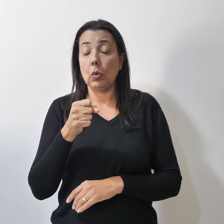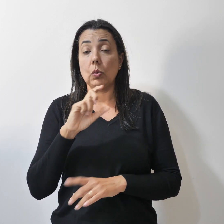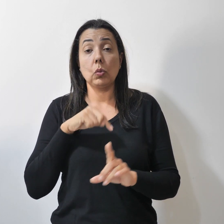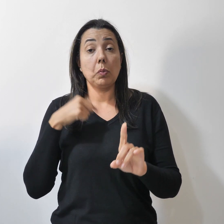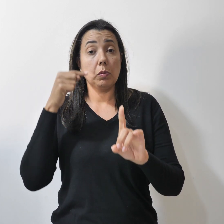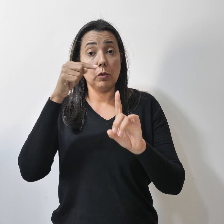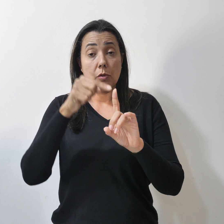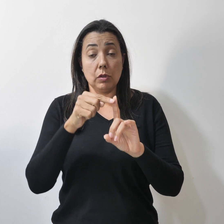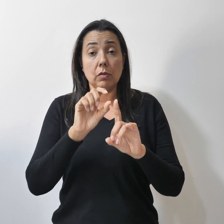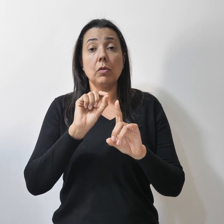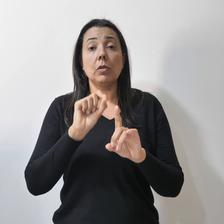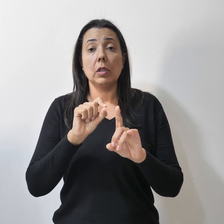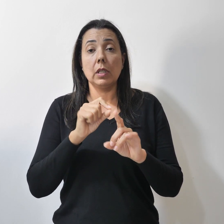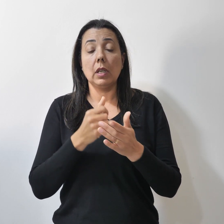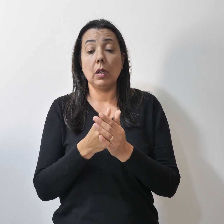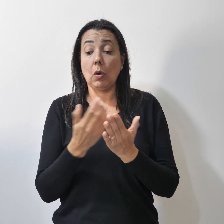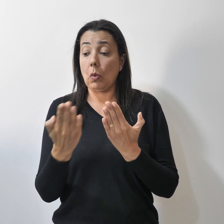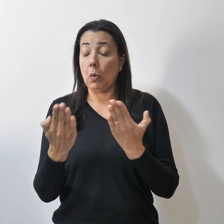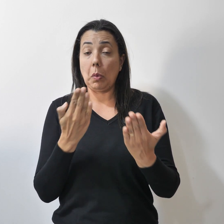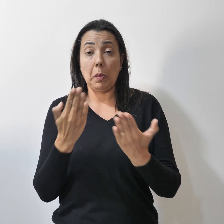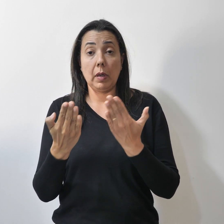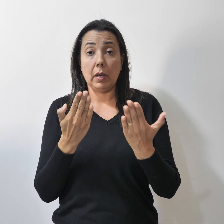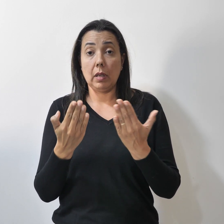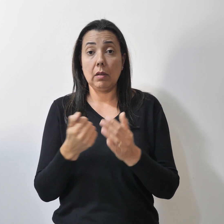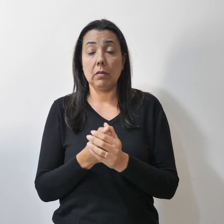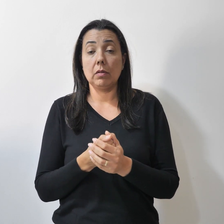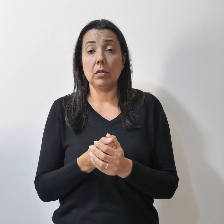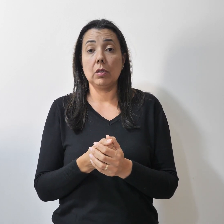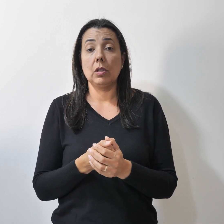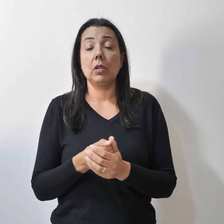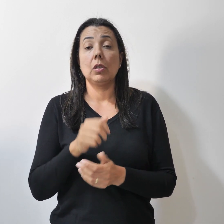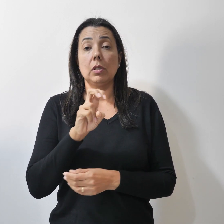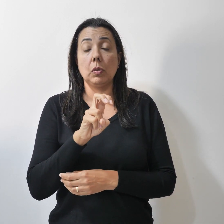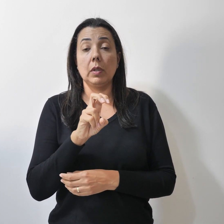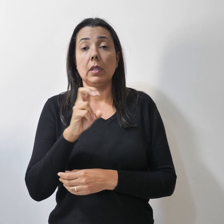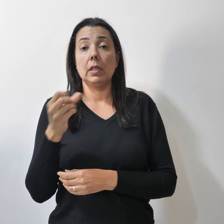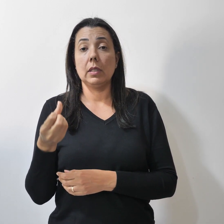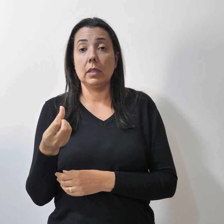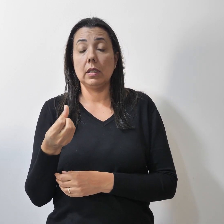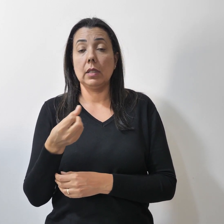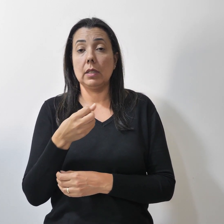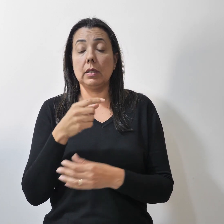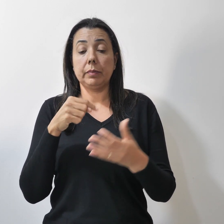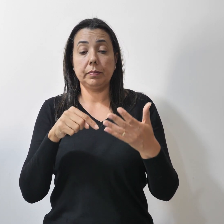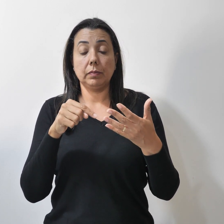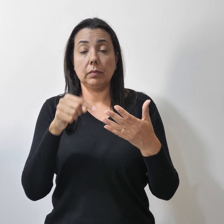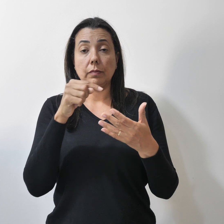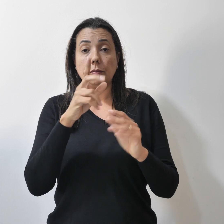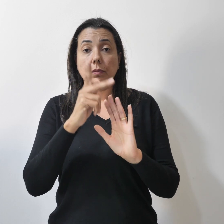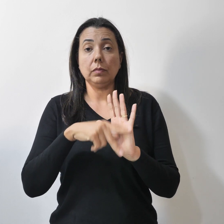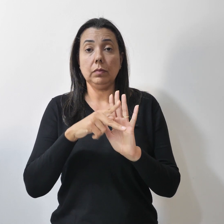que são comparáveis com os 56 indicadores do plano vigente